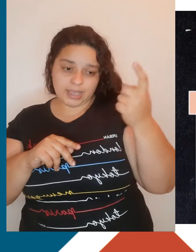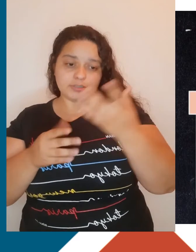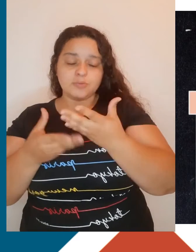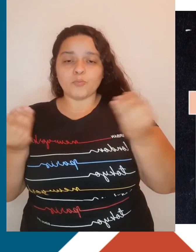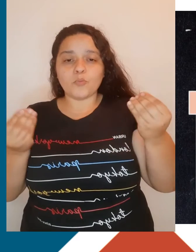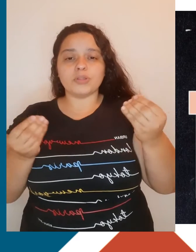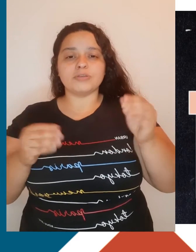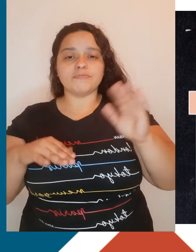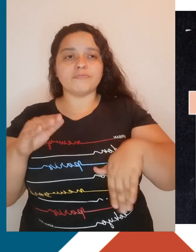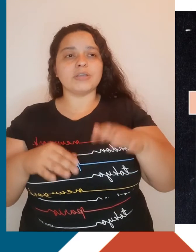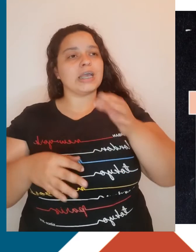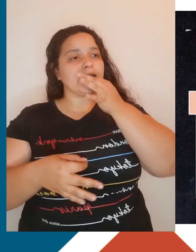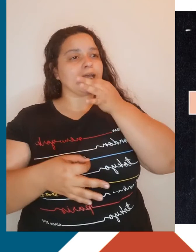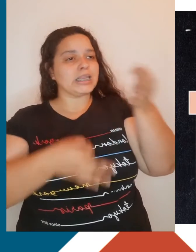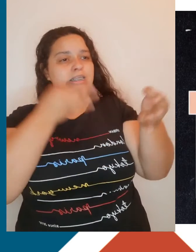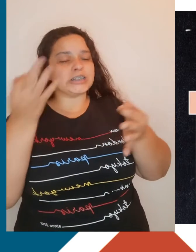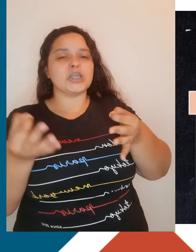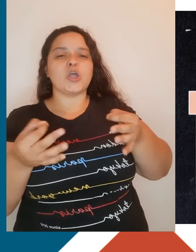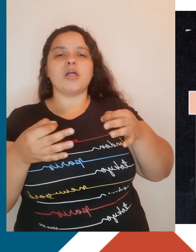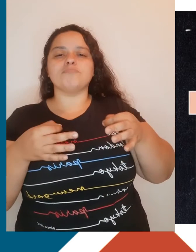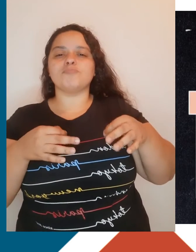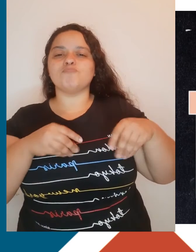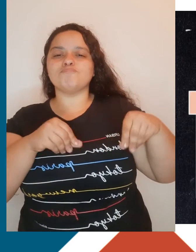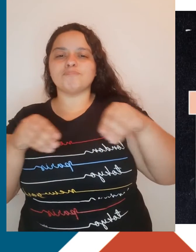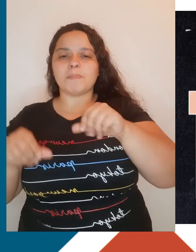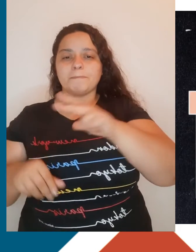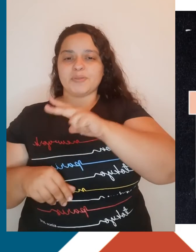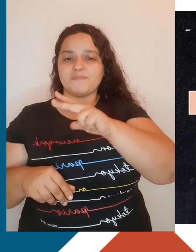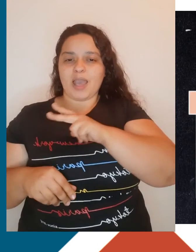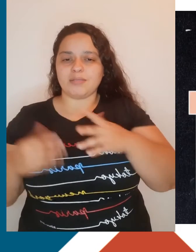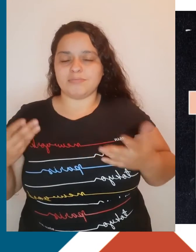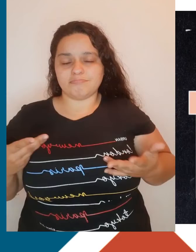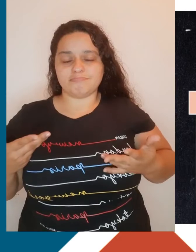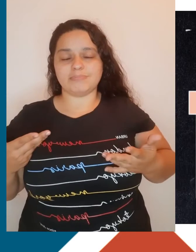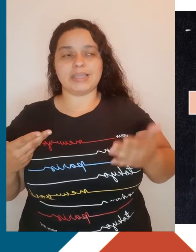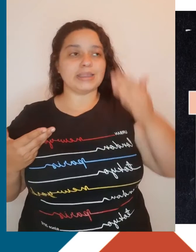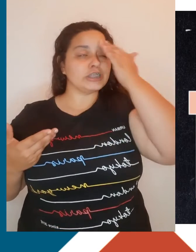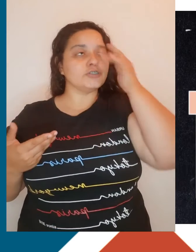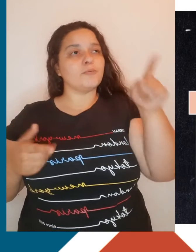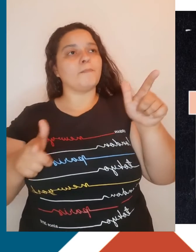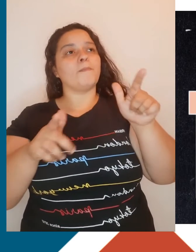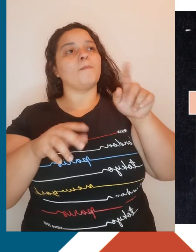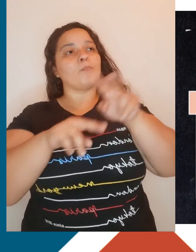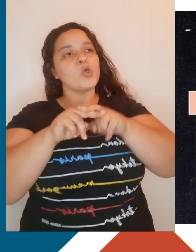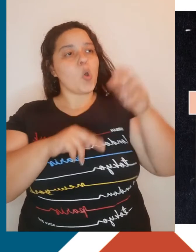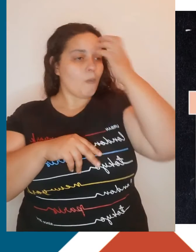eles criticaram a propriedade privada capitalista, que entendiam como a causa da miséria de boa parte da população